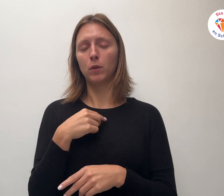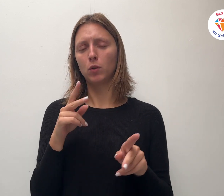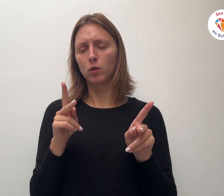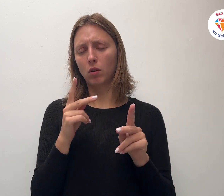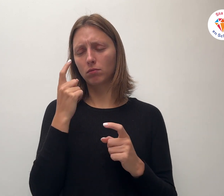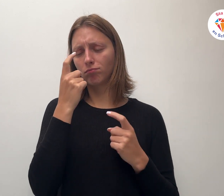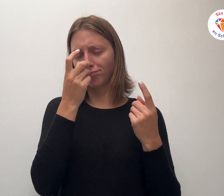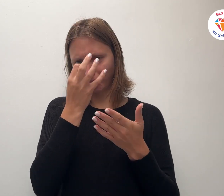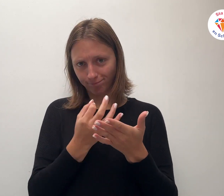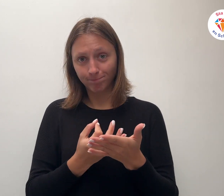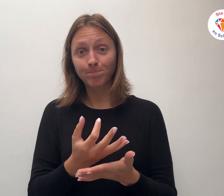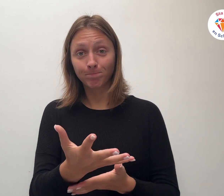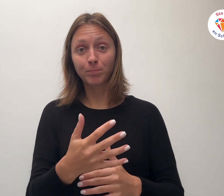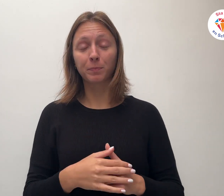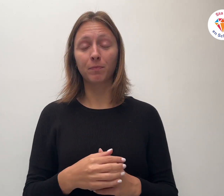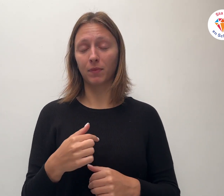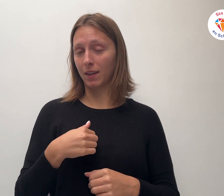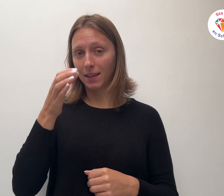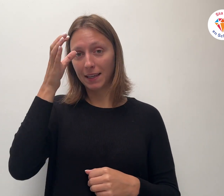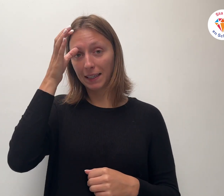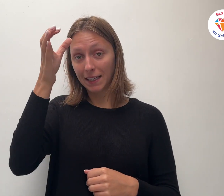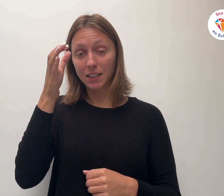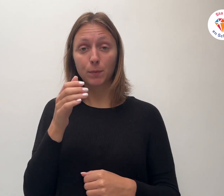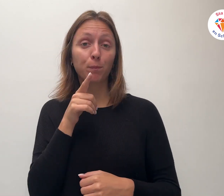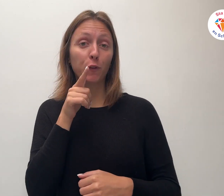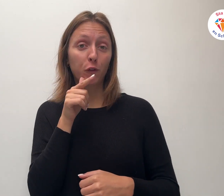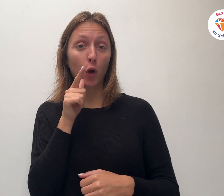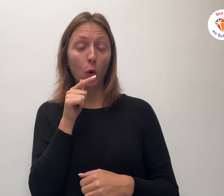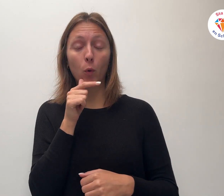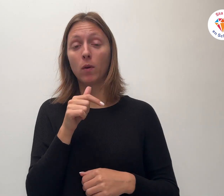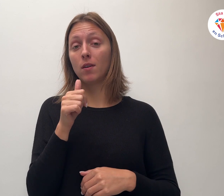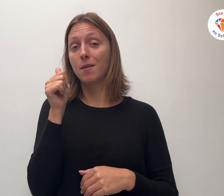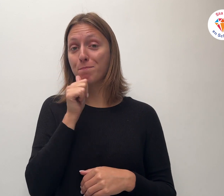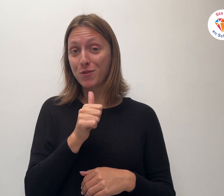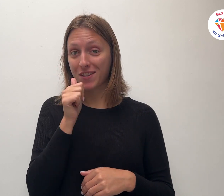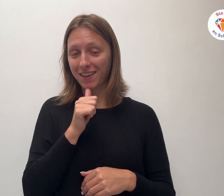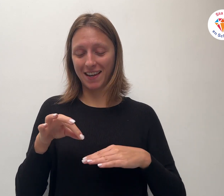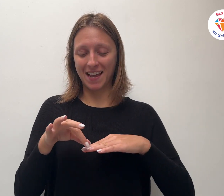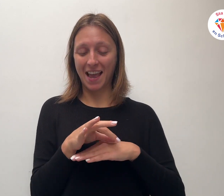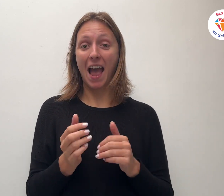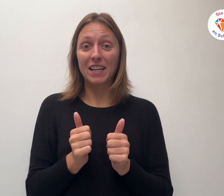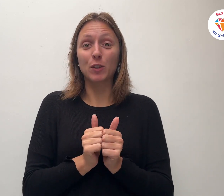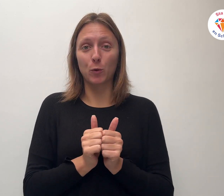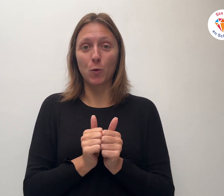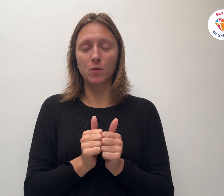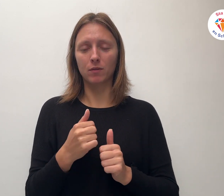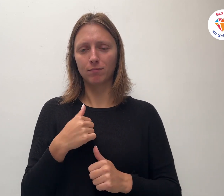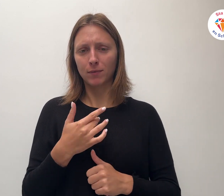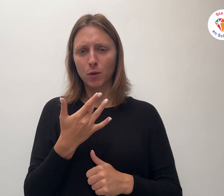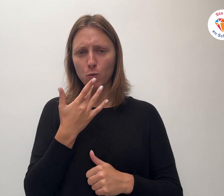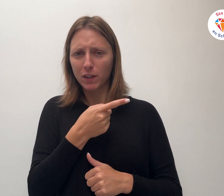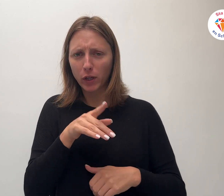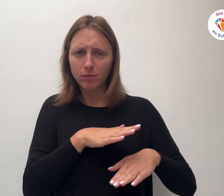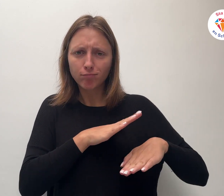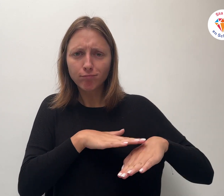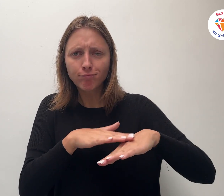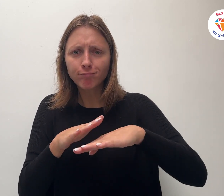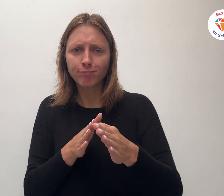christenvrouw, moeder en echtgenoten willen we bemoedigen en aansporen om op te staan en te schitteren. We zijn niet gemaakt om in Gods